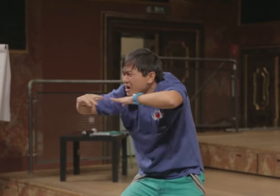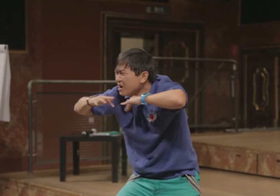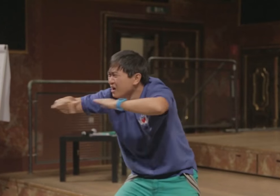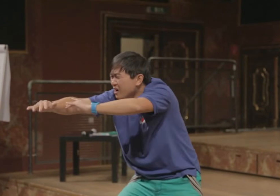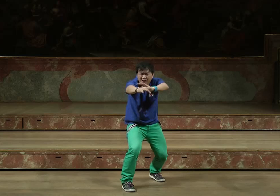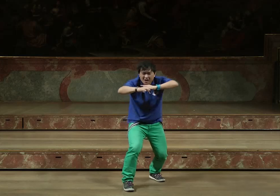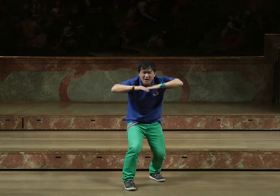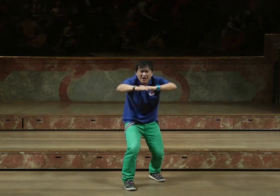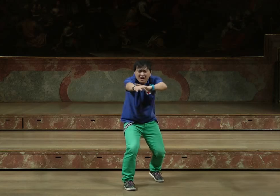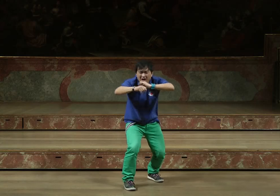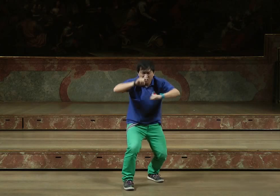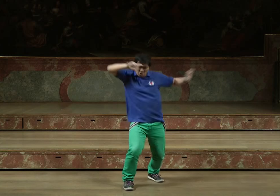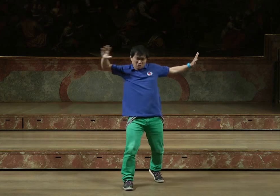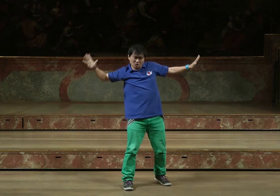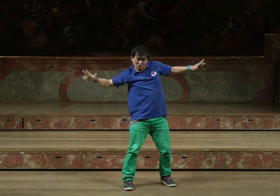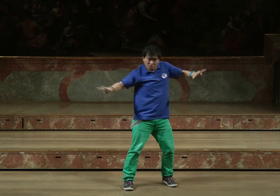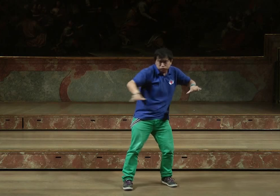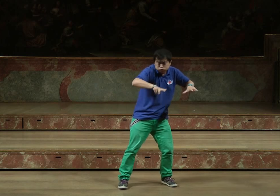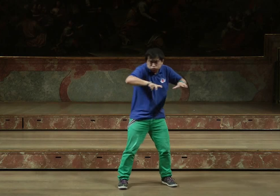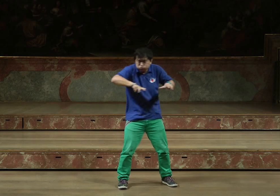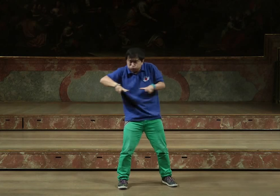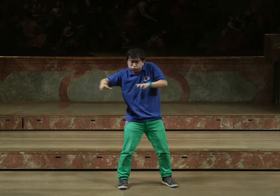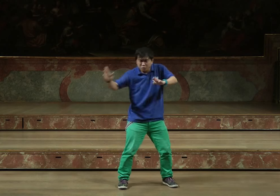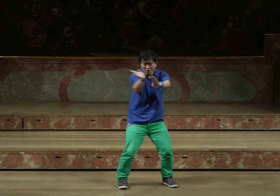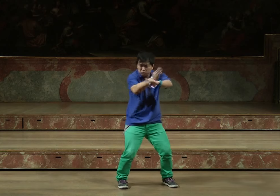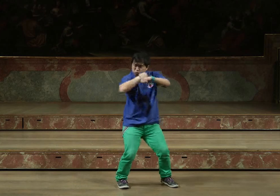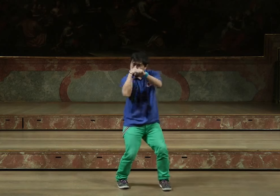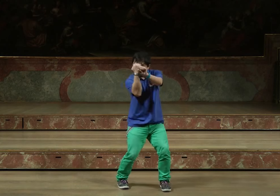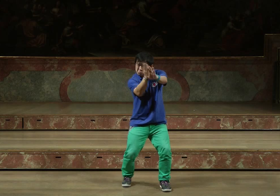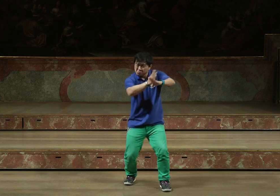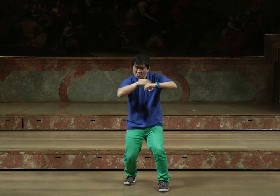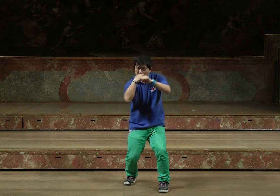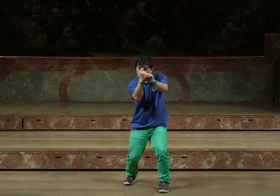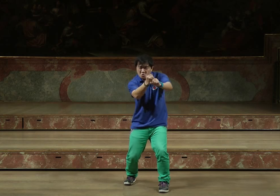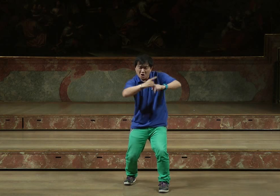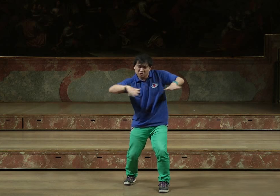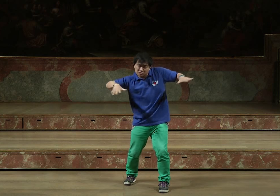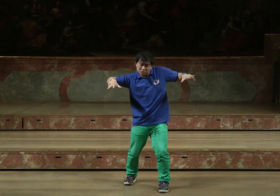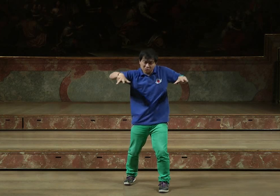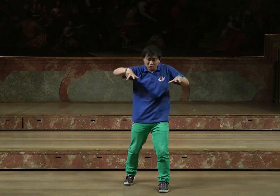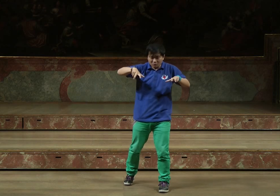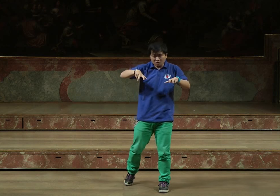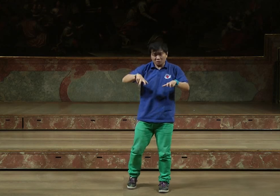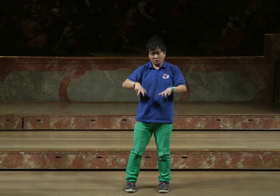lässt einen nicht mehr schwimmen. Die Reise geht weiter. Und weiter nach oben. Wir entfernen uns vom Planeten.